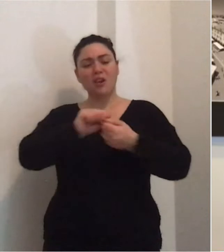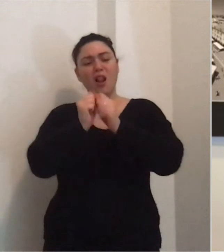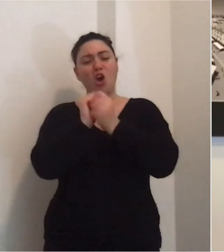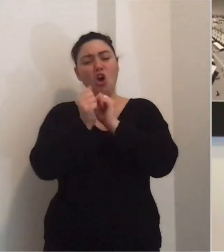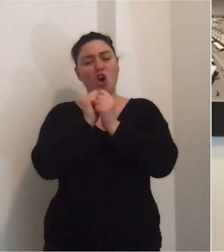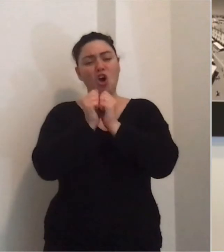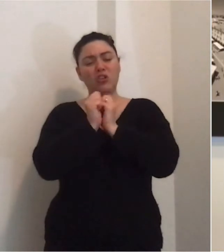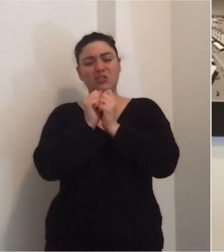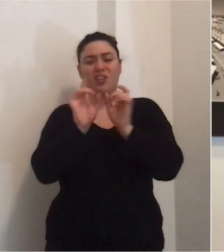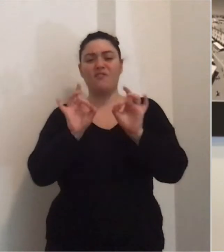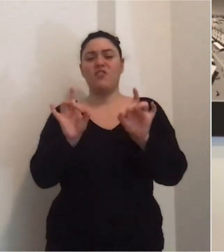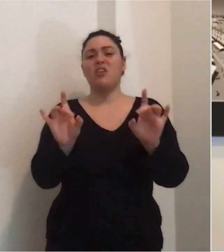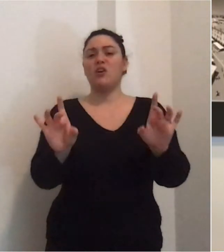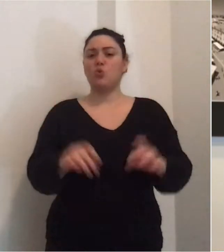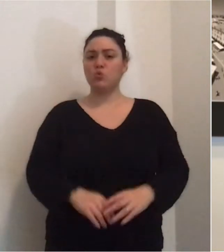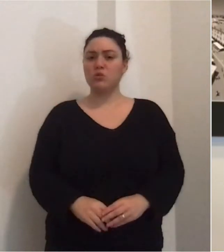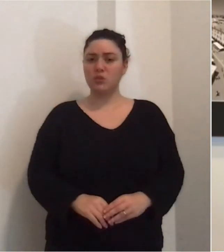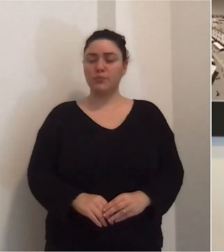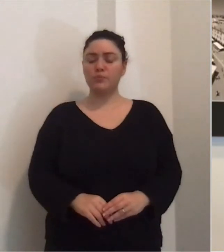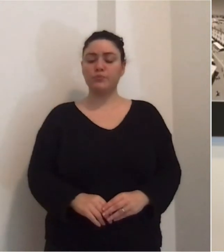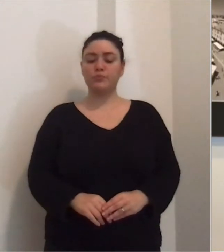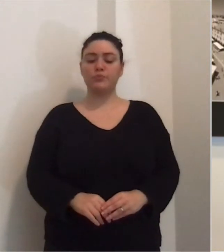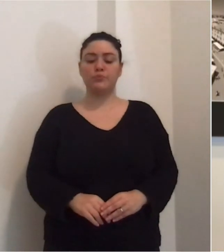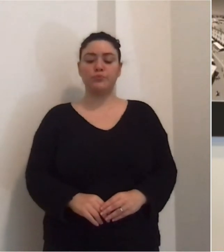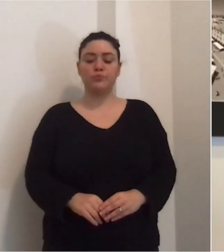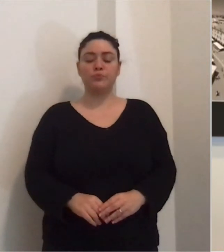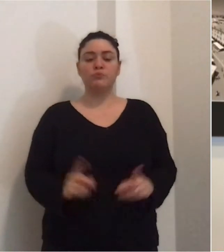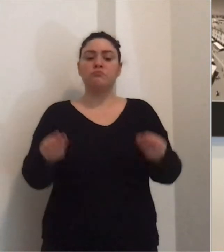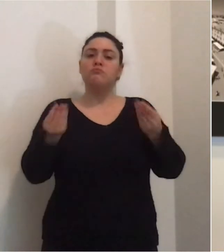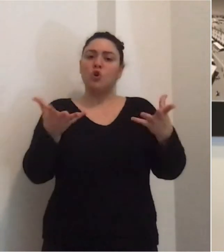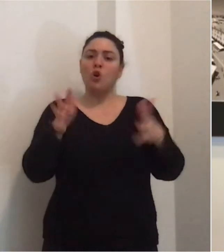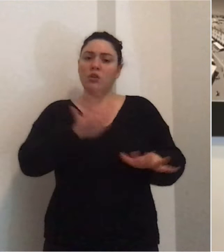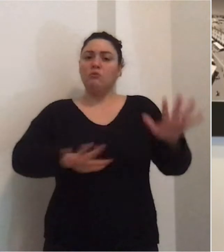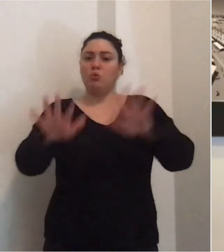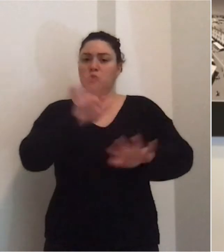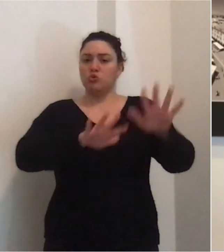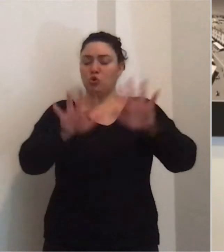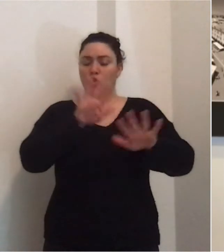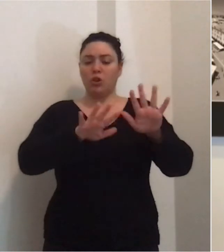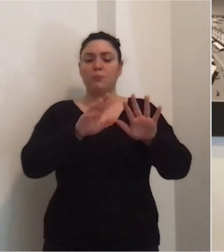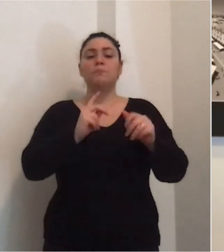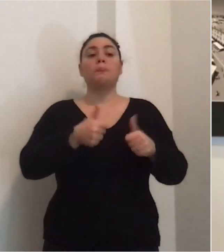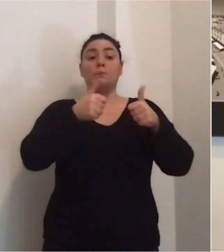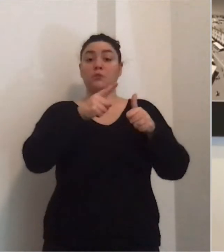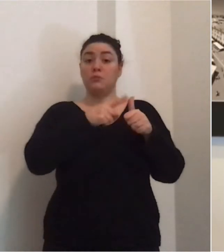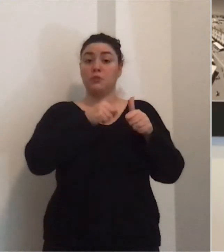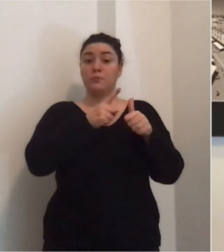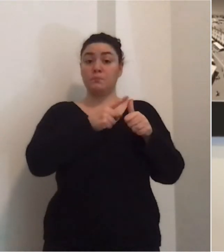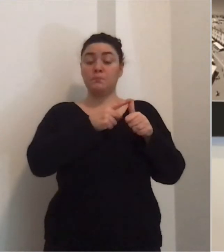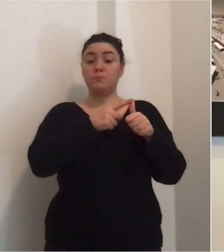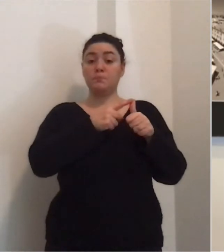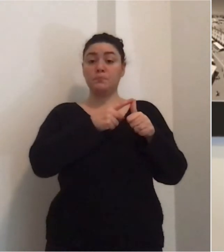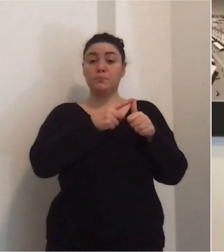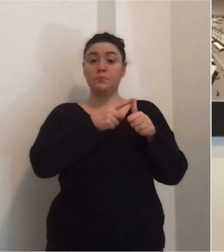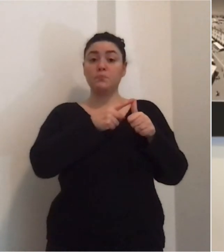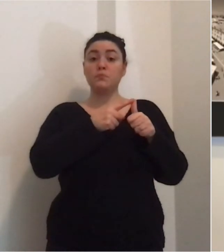facendo contro il virus. Vi do alcune informazioni, la prima,